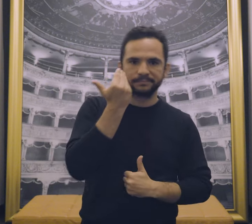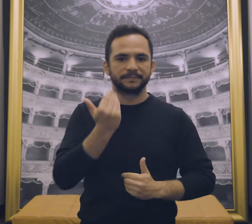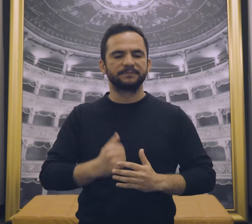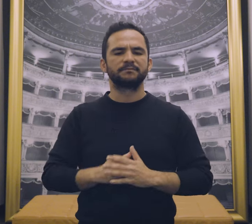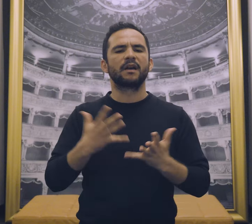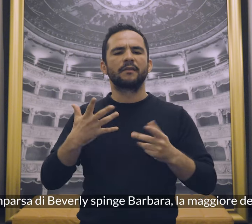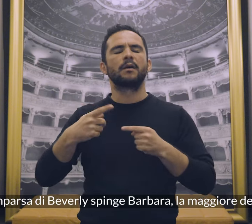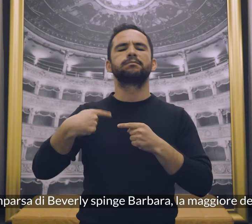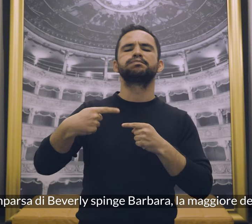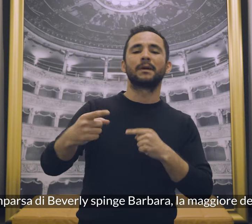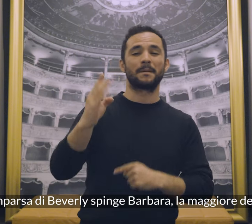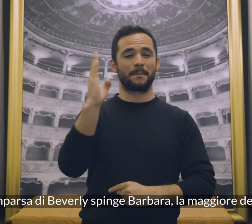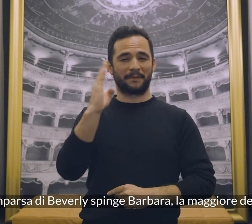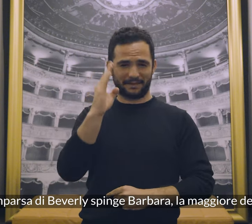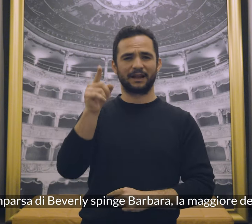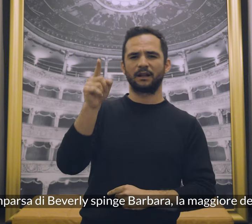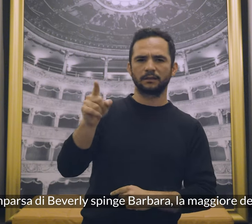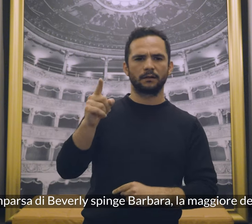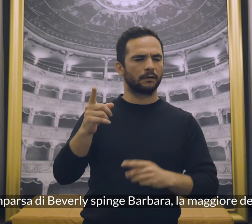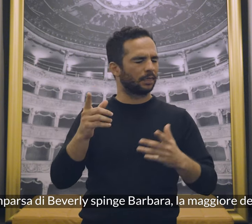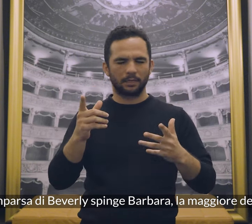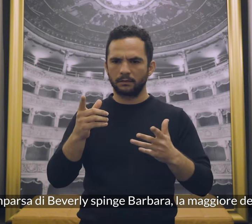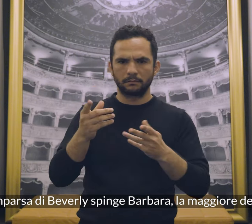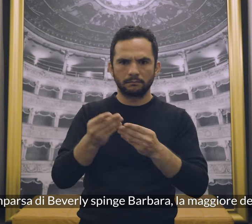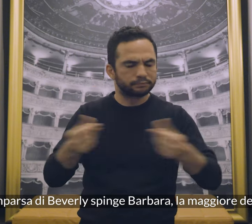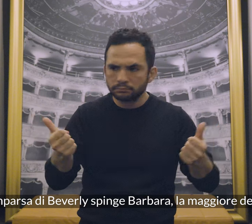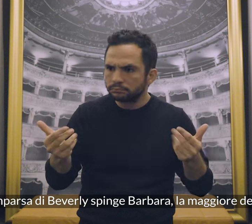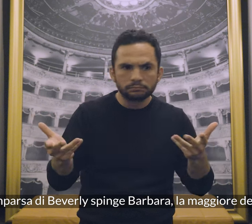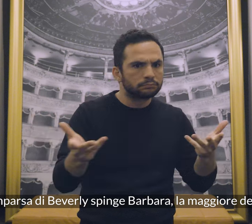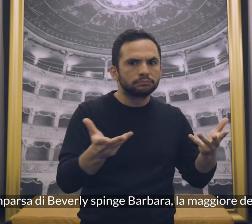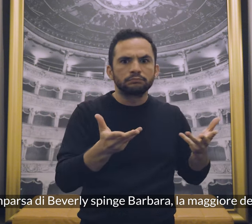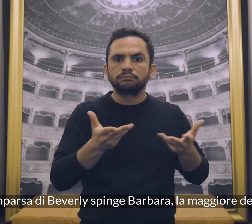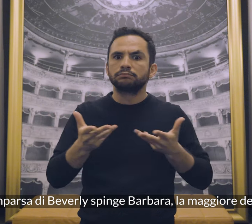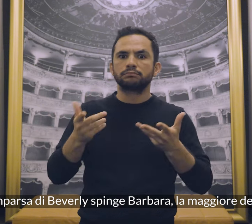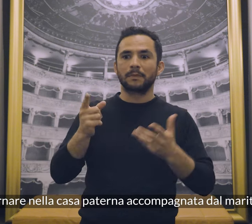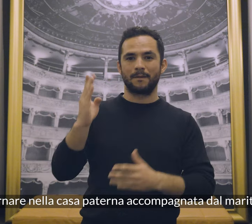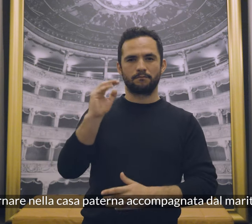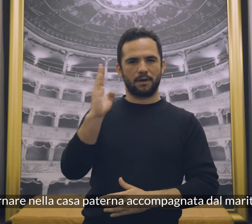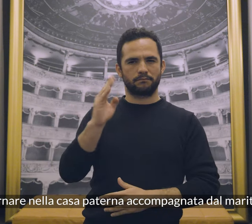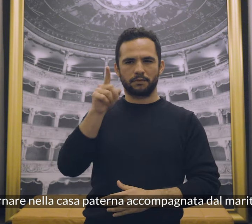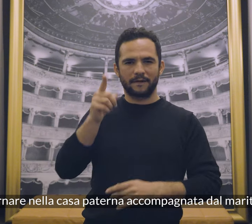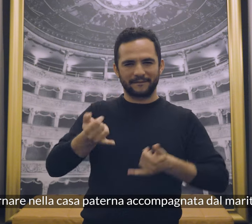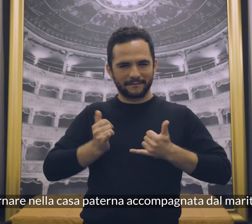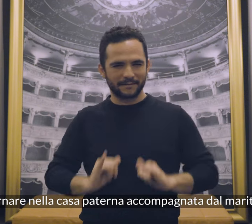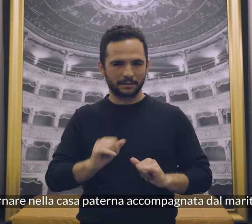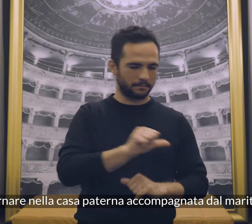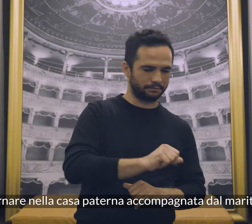La scomparsa di Beverly spinge Barbara, la maggiore delle figlie, a tornare nella casa paterna,